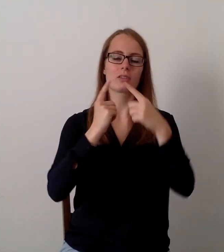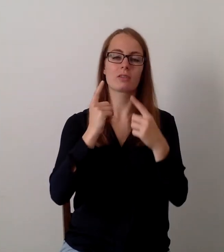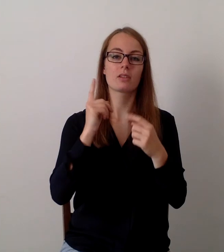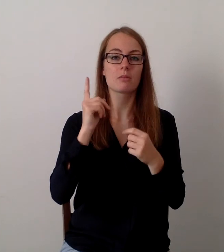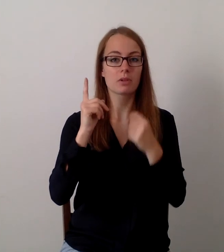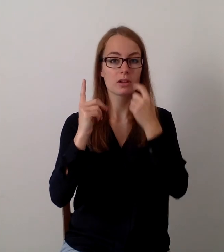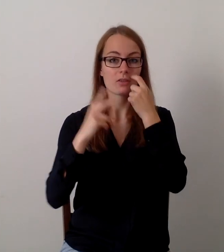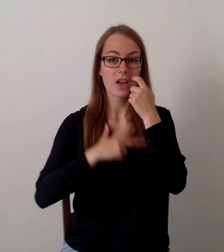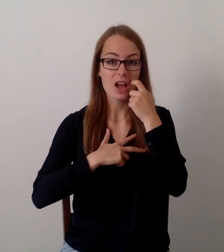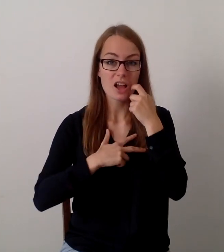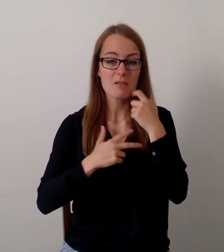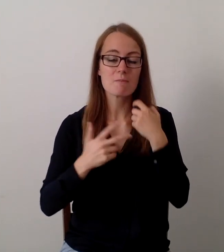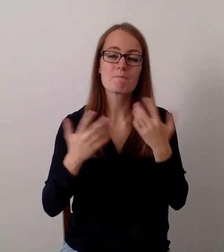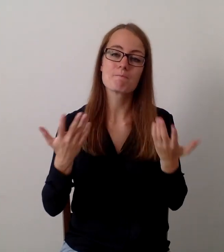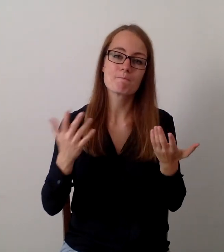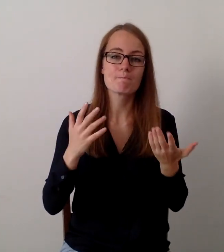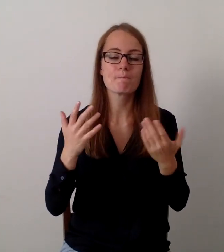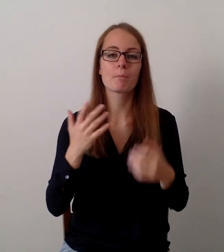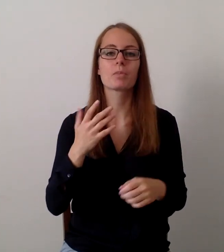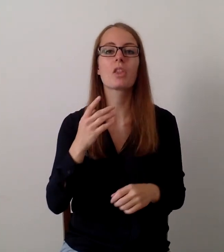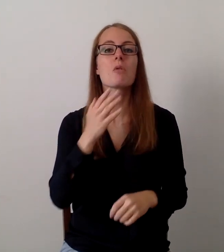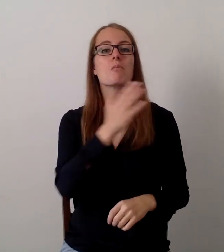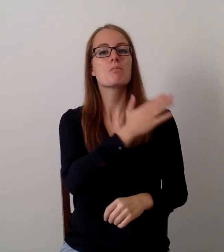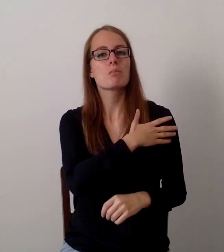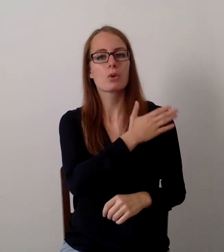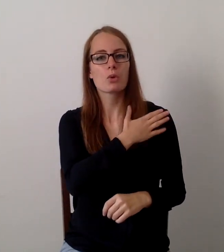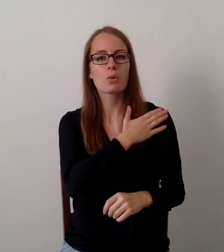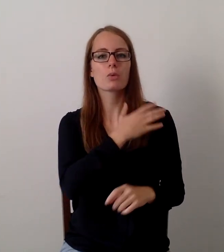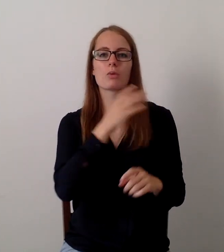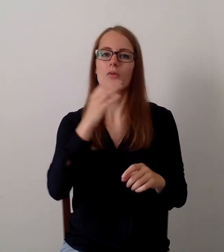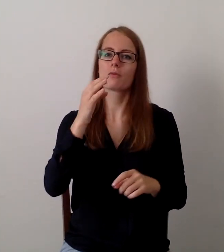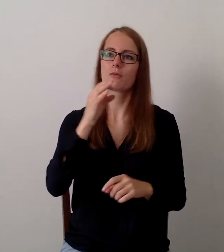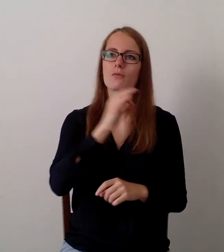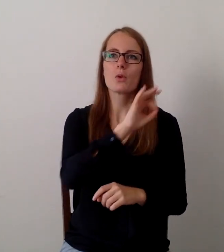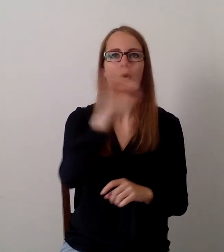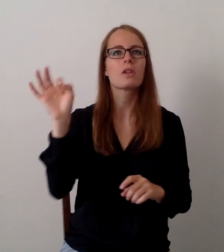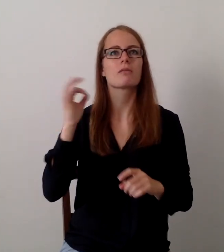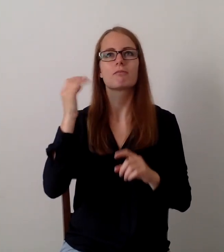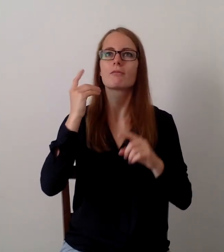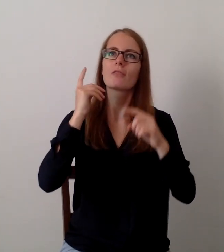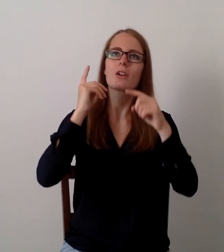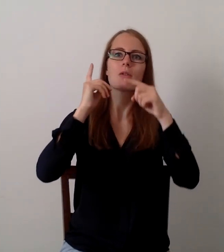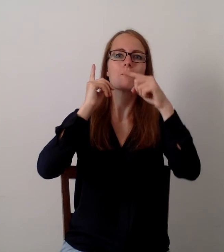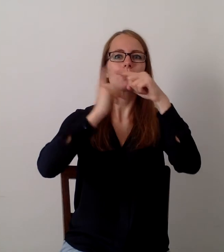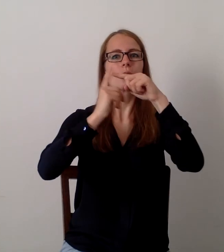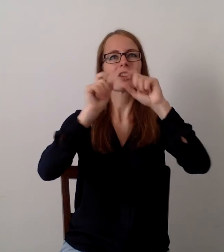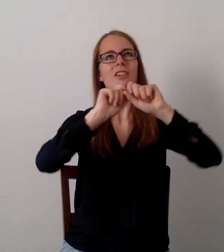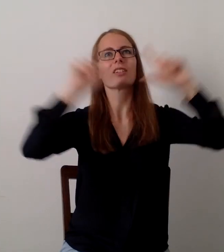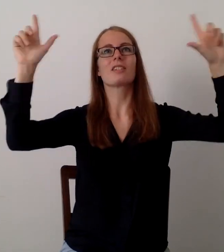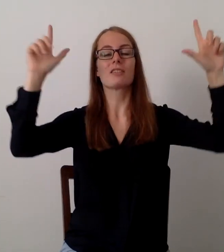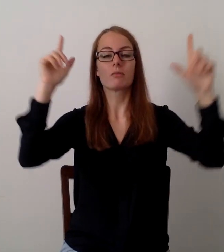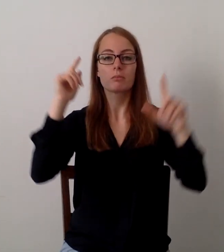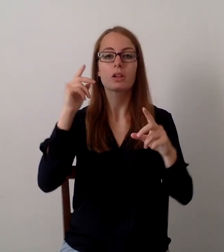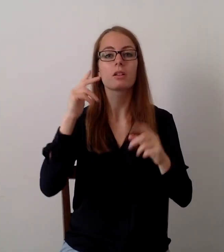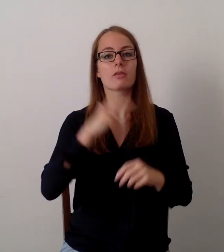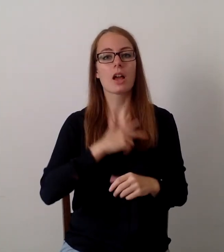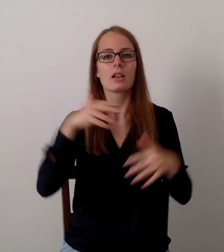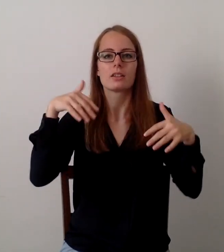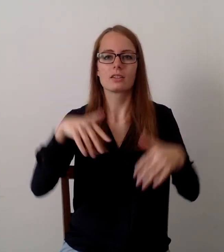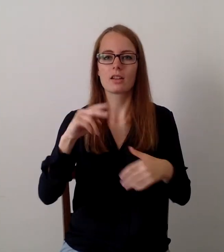in unsere Köpfe aus positiv geprägt haben. Aber wenn ich Mannung belohne, dann gibt es direkt auch die andere Seite der